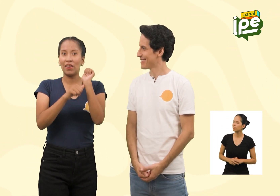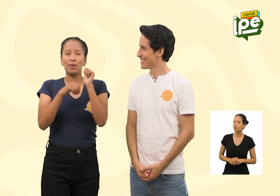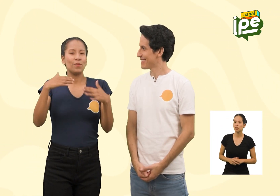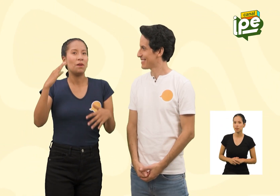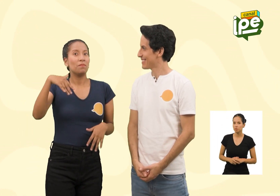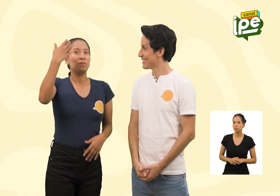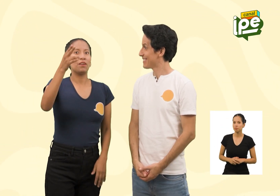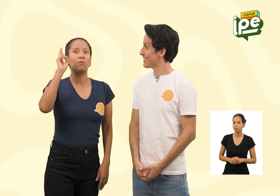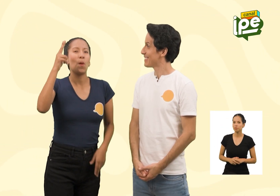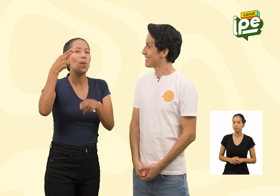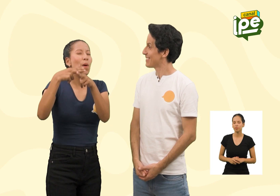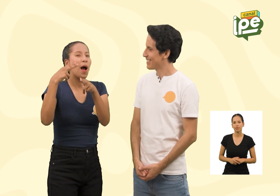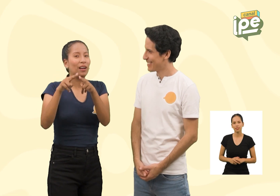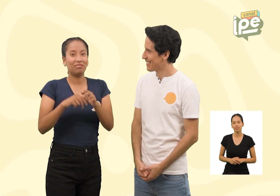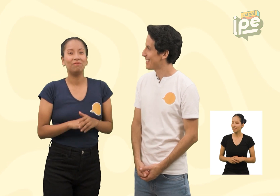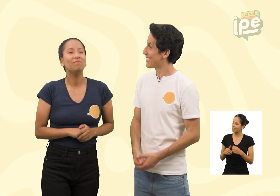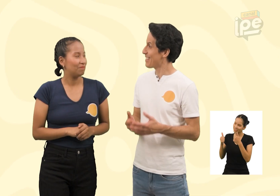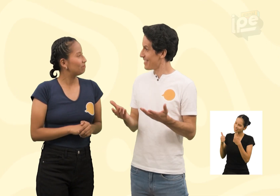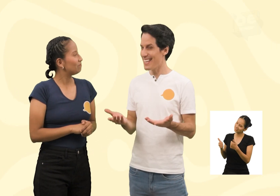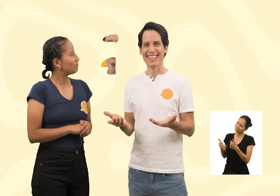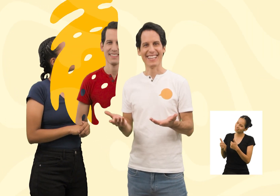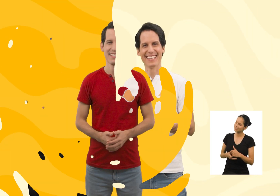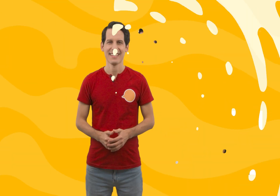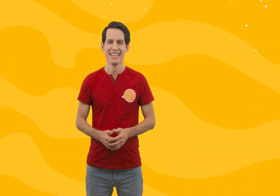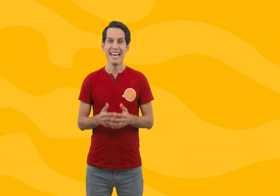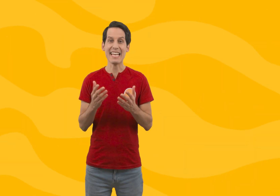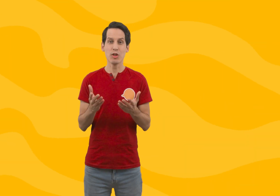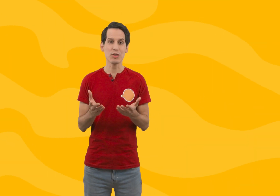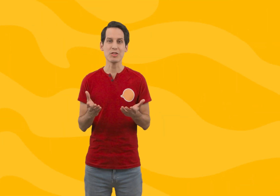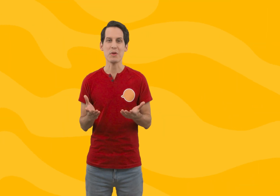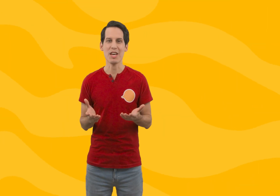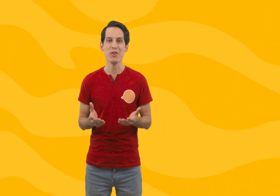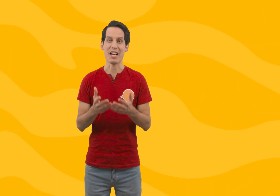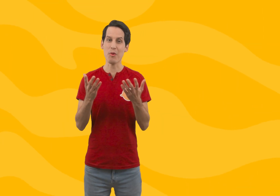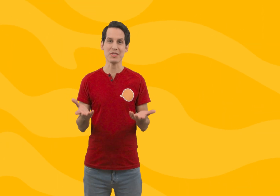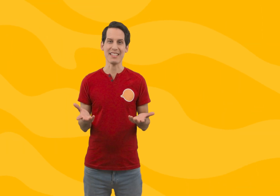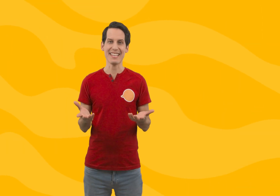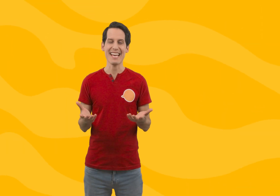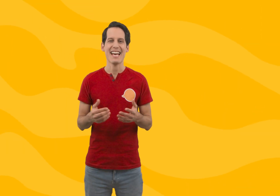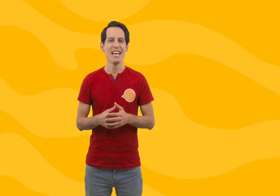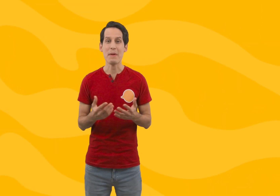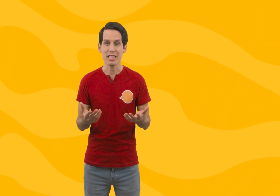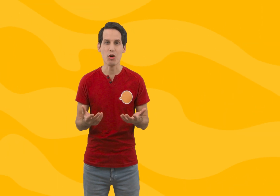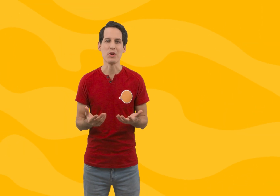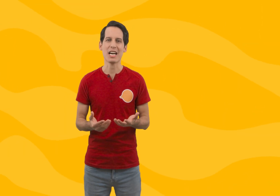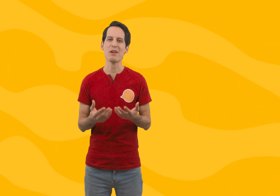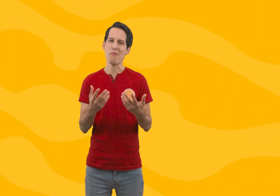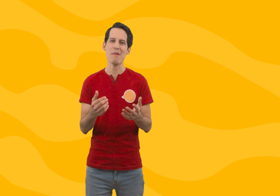hermana pronto será profesora. ¡Qué bien! En todos estos videos de ¿Cómo se dice? He aprendido a comunicarme con más